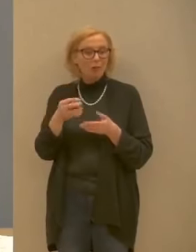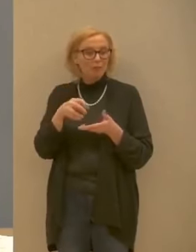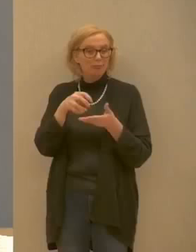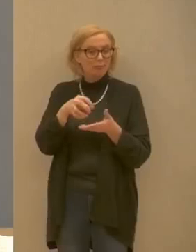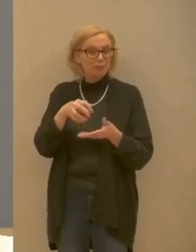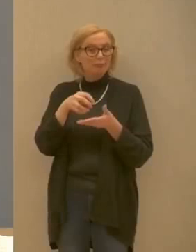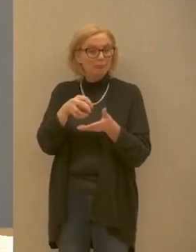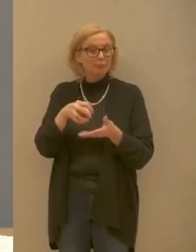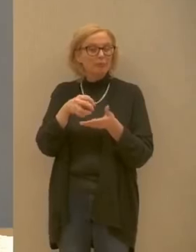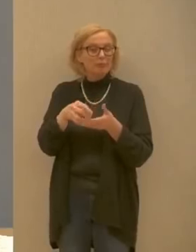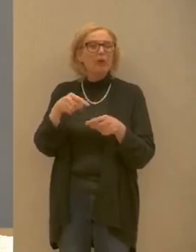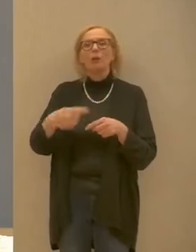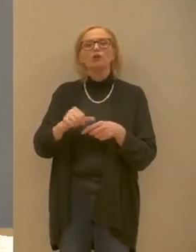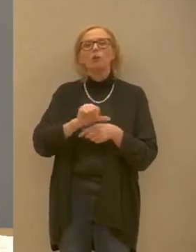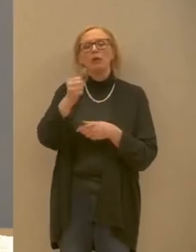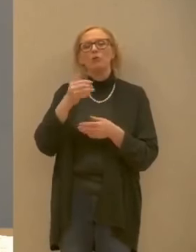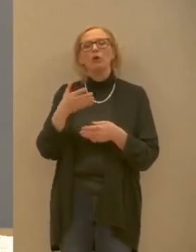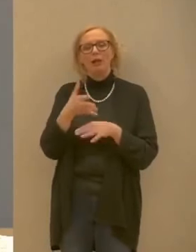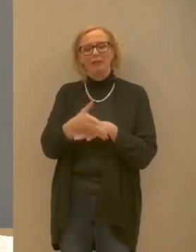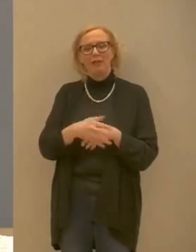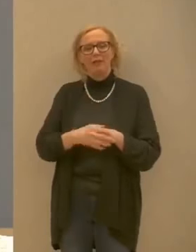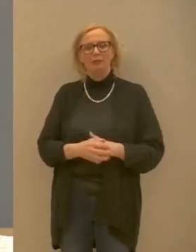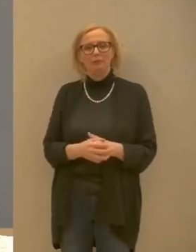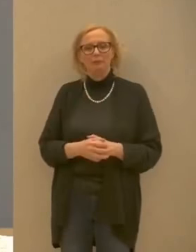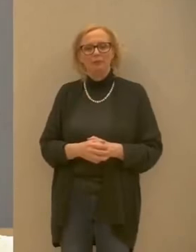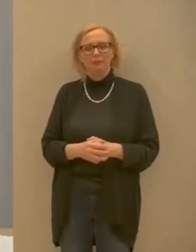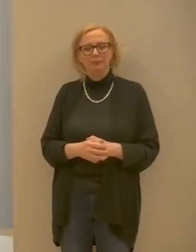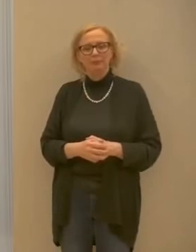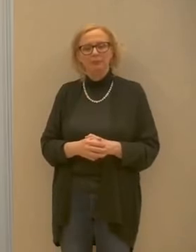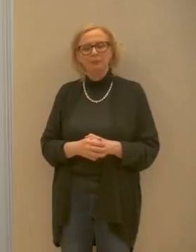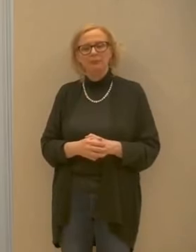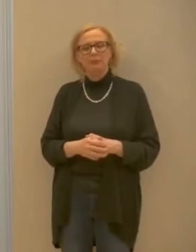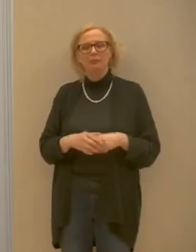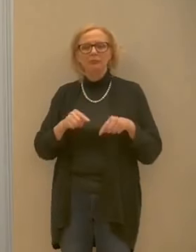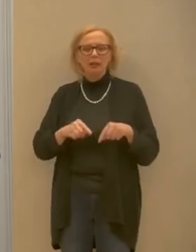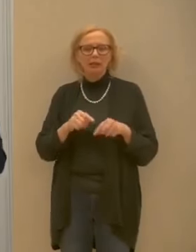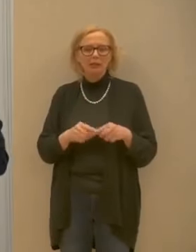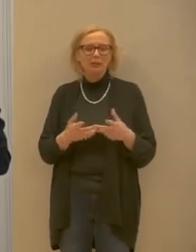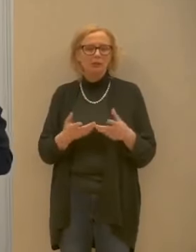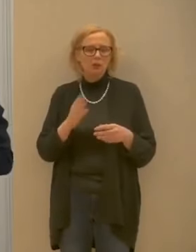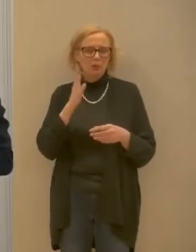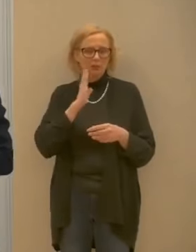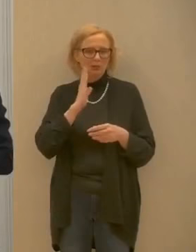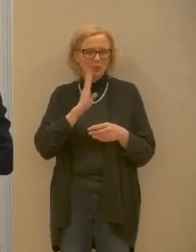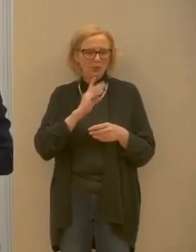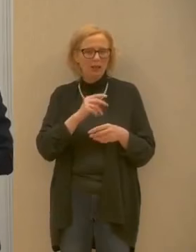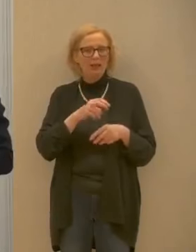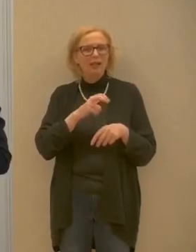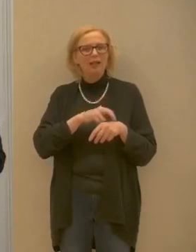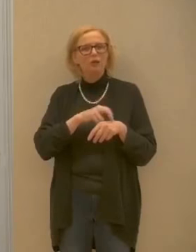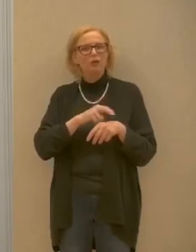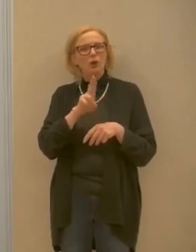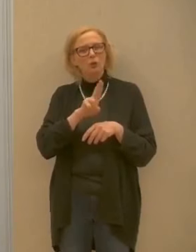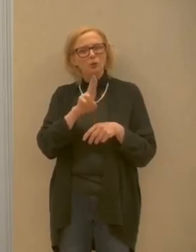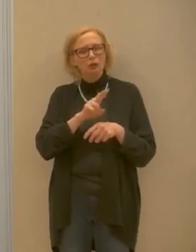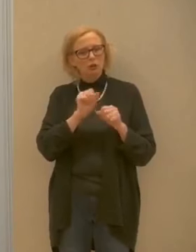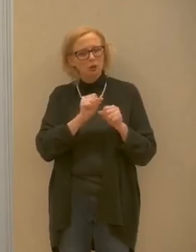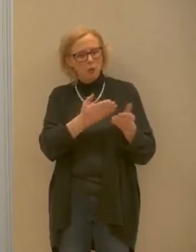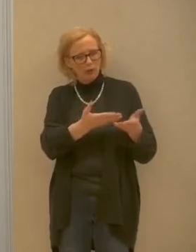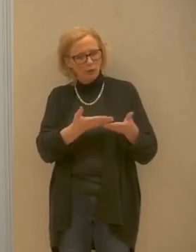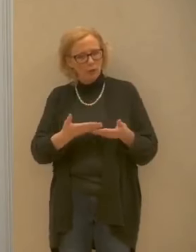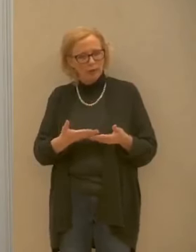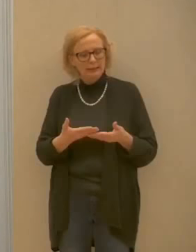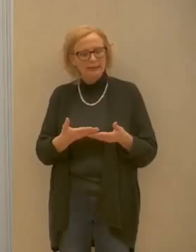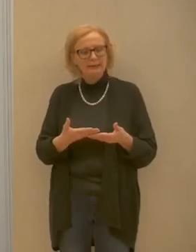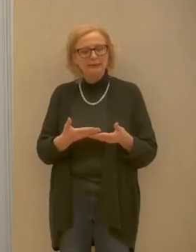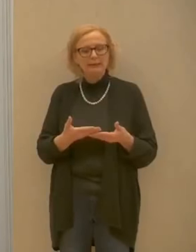intervento bene adesso volevo con l'aiuto del dottor Ruscitti ritornare